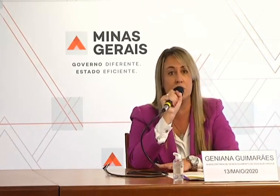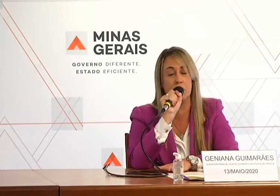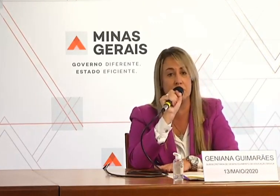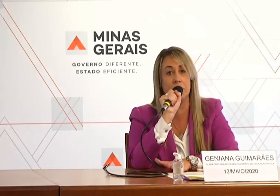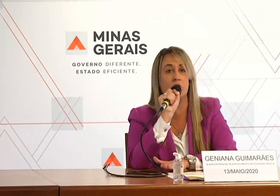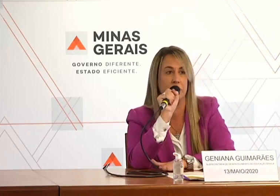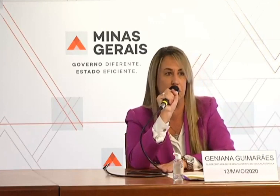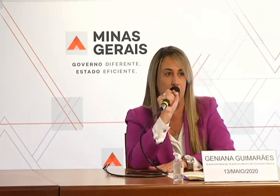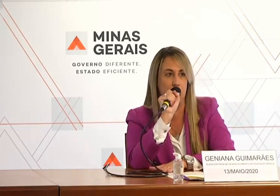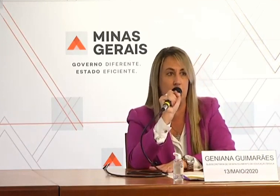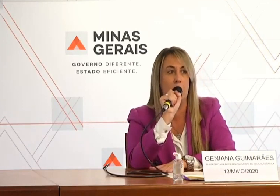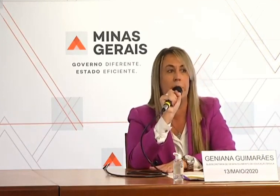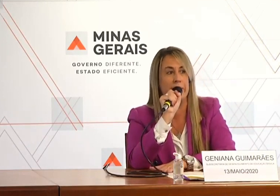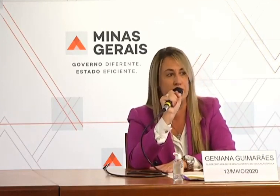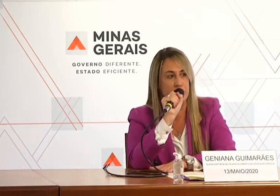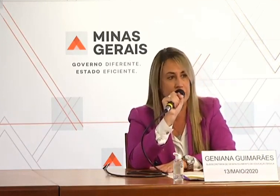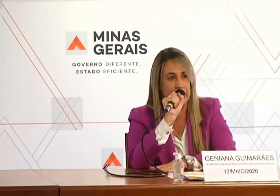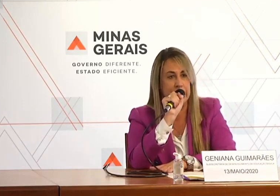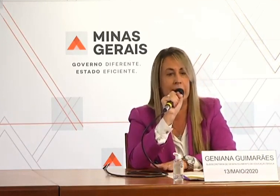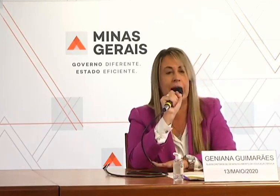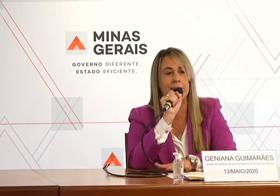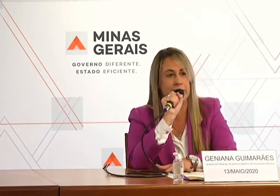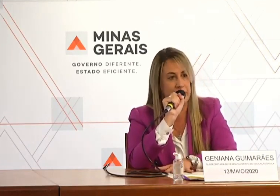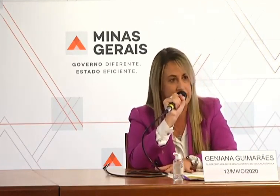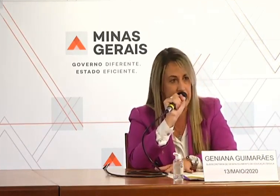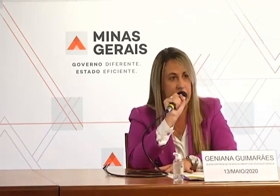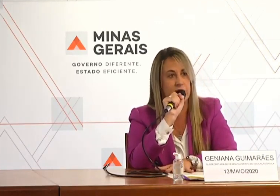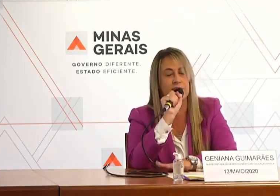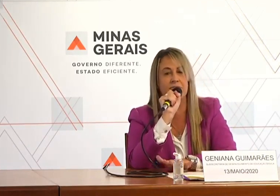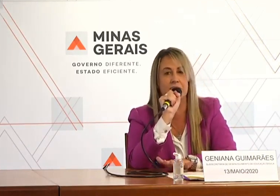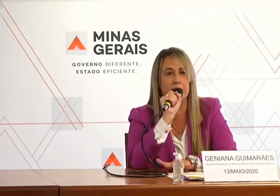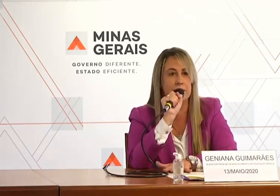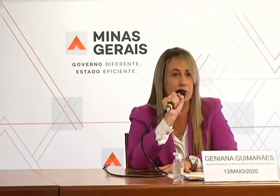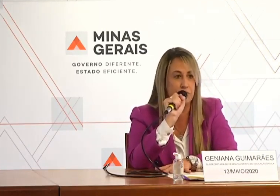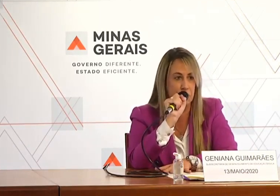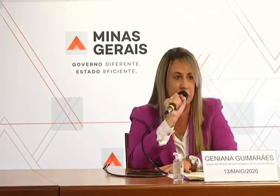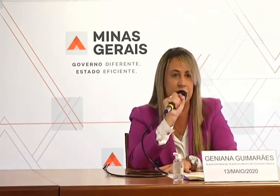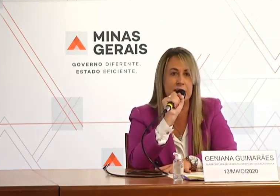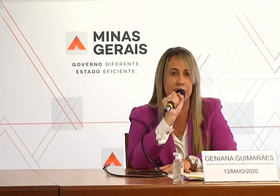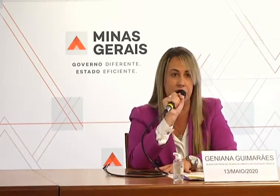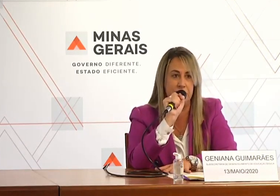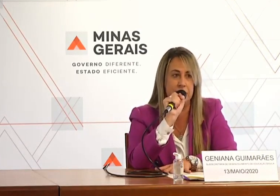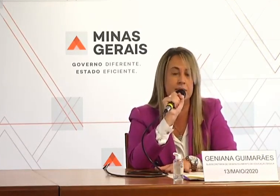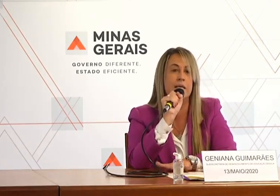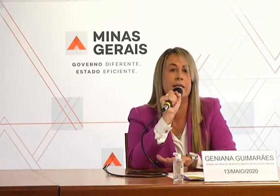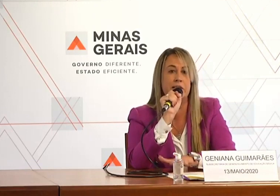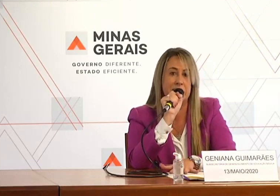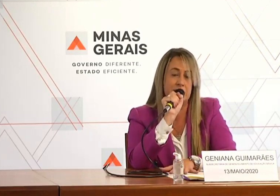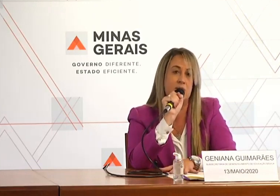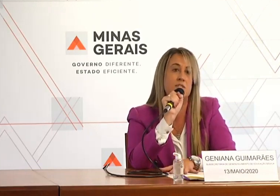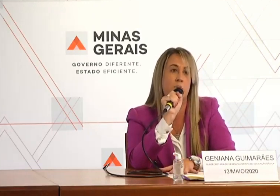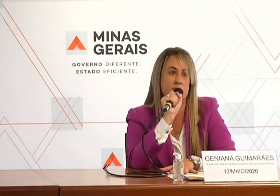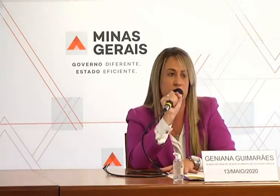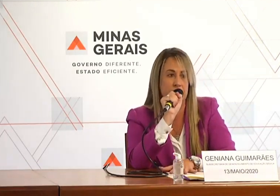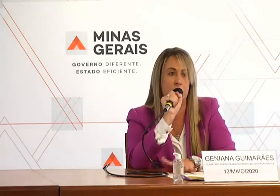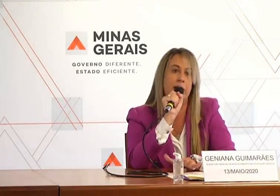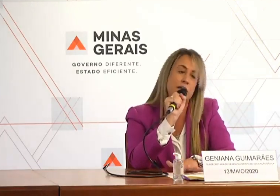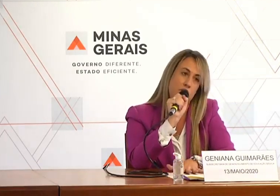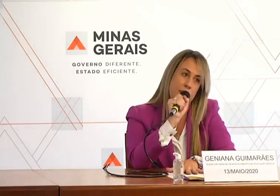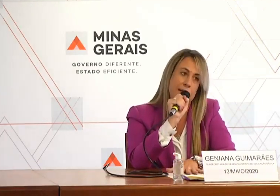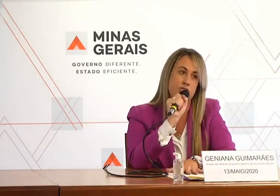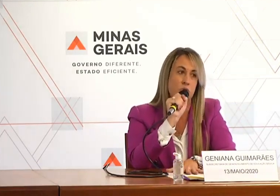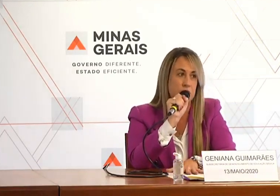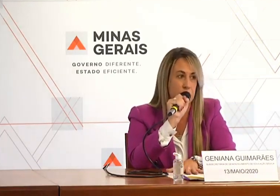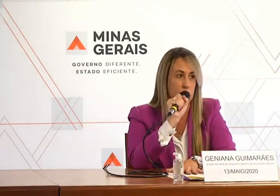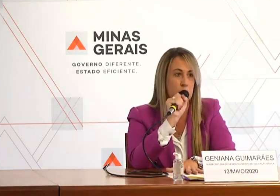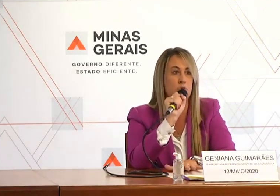avaliação diagnóstica, não retorno, para que a gente entenda as defasagens, as dificuldades que não foram desenvolvidas e que os estudantes possam ter uma